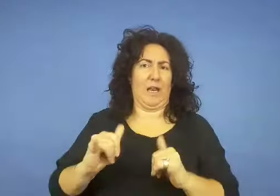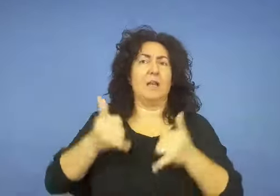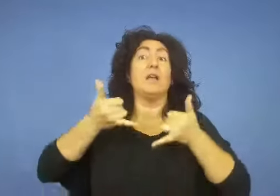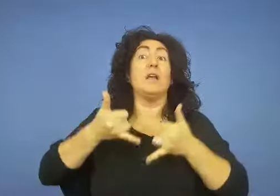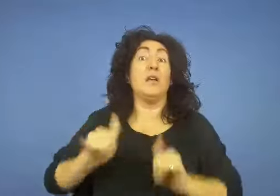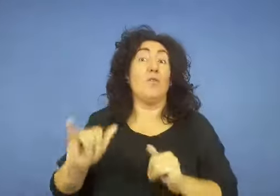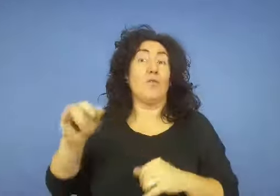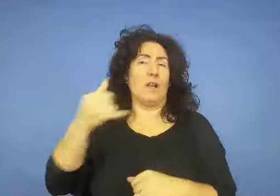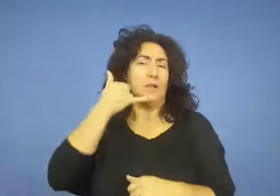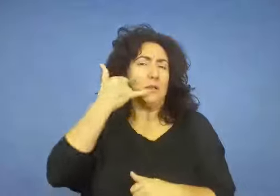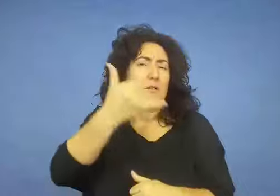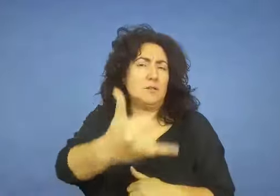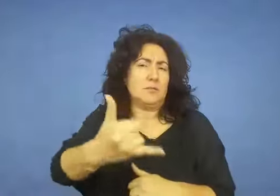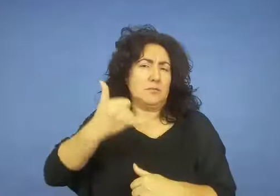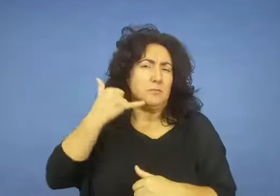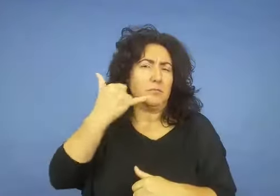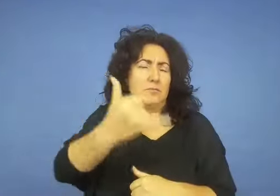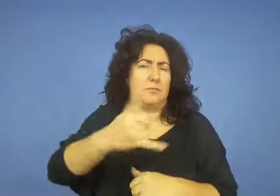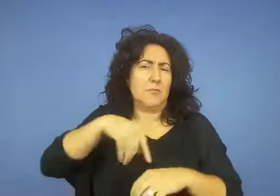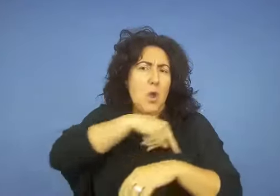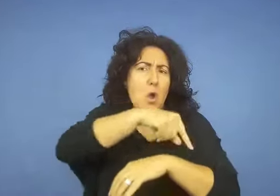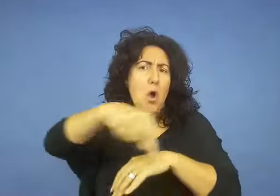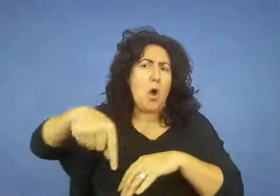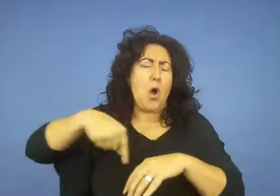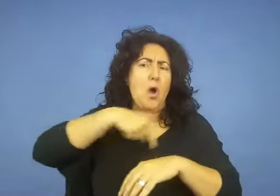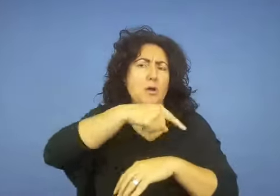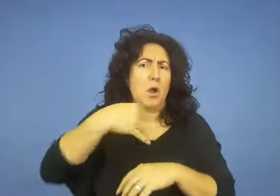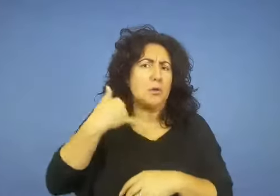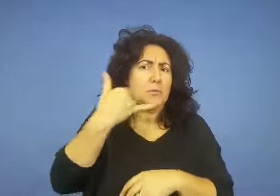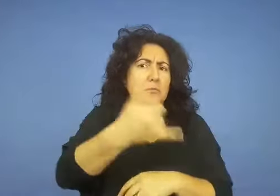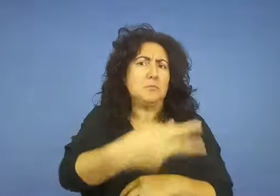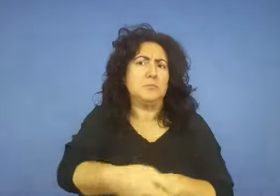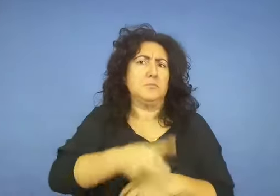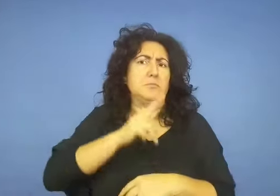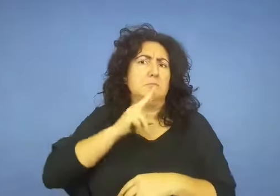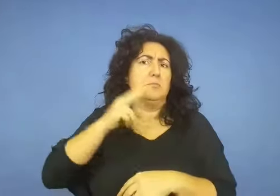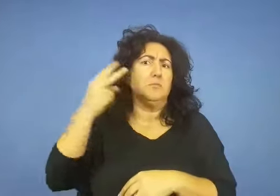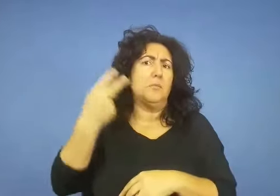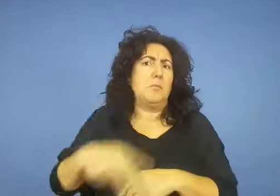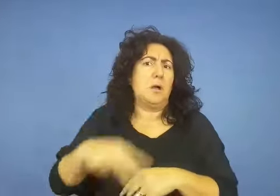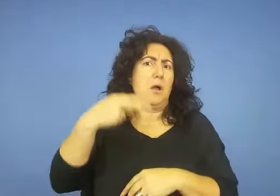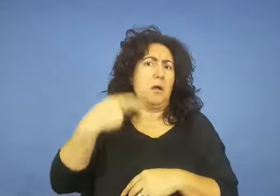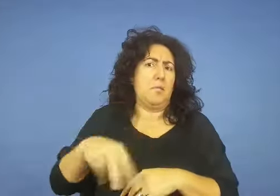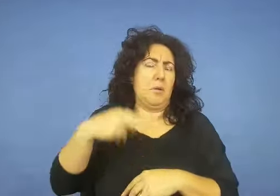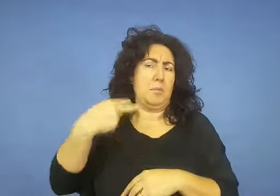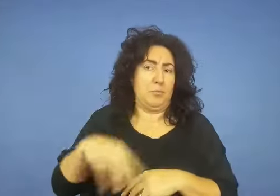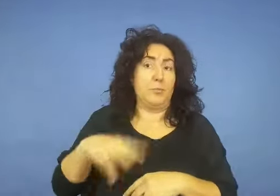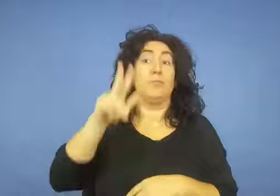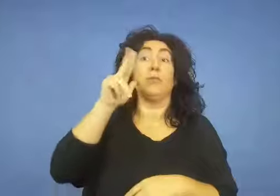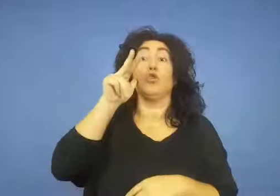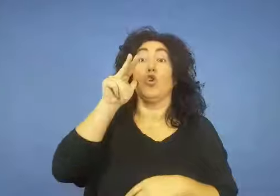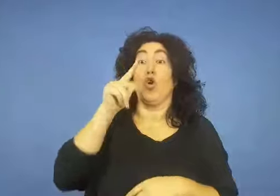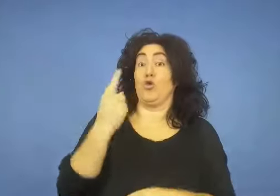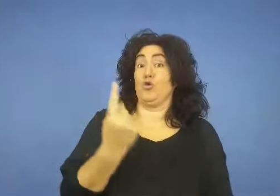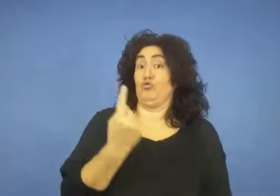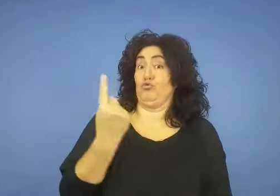madre non rispondeva alle loro chiamate. Era vedona la vittima, viveva sola in questa